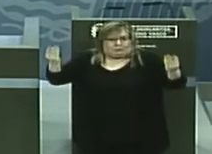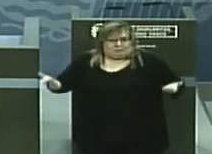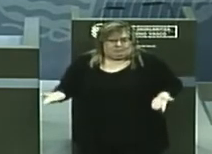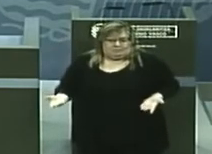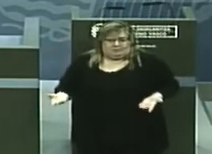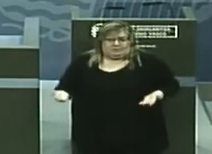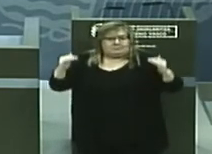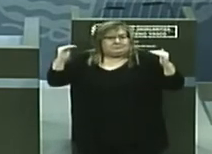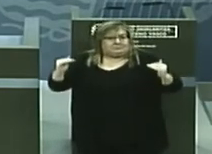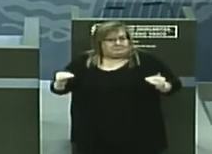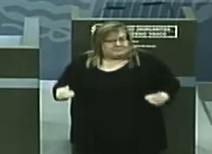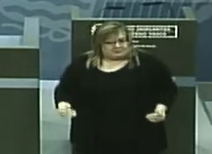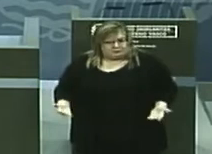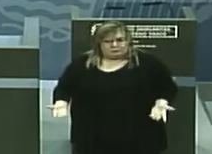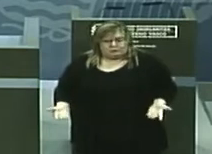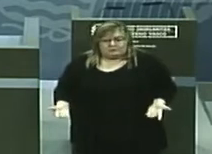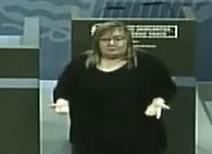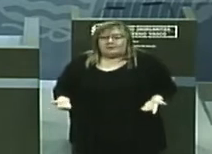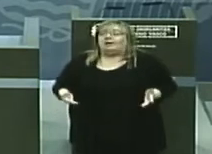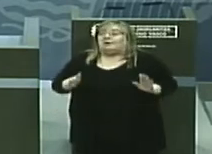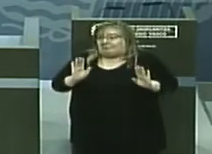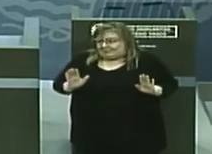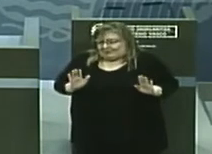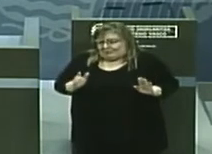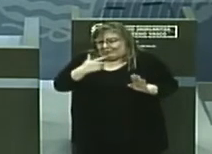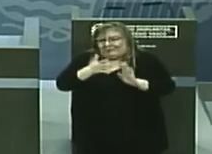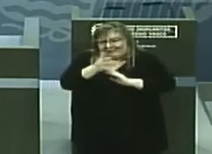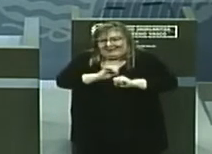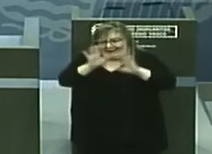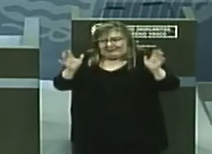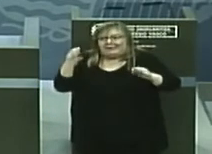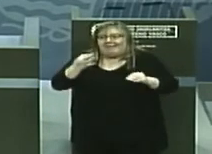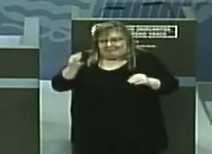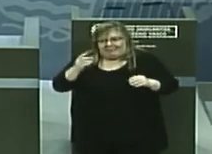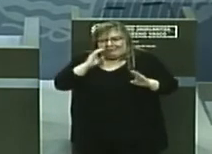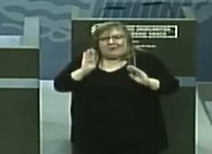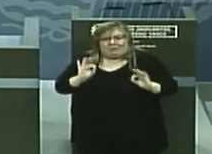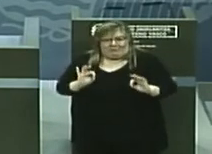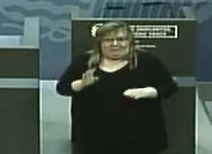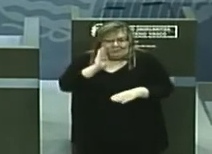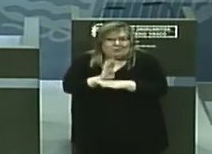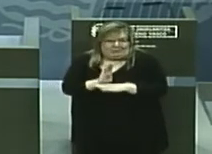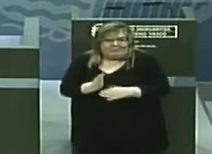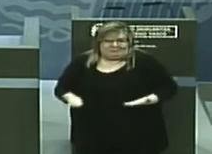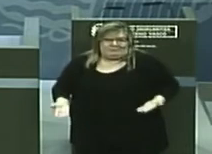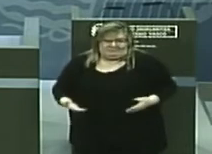esto no deja de ser cierto de que debemos prevenir y el riesgo existe.